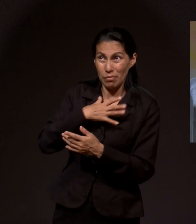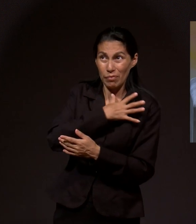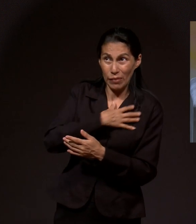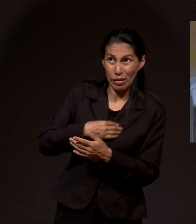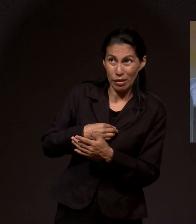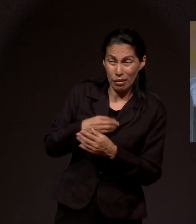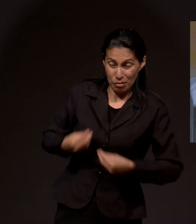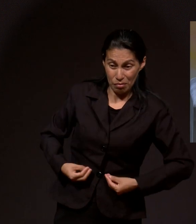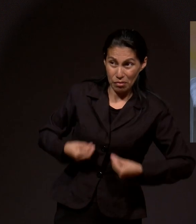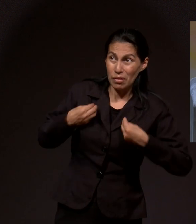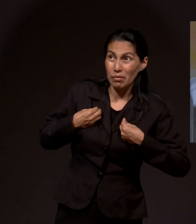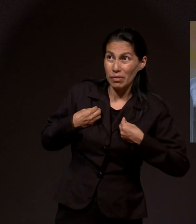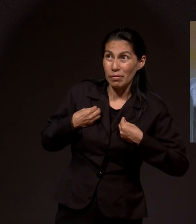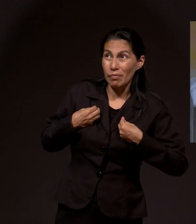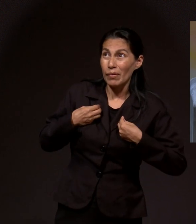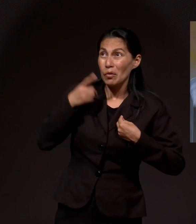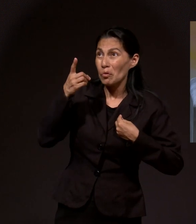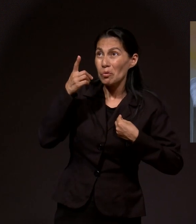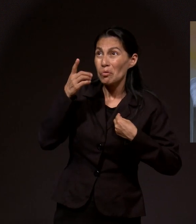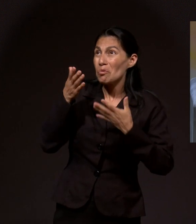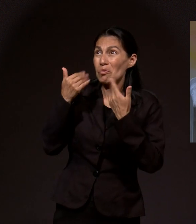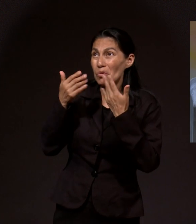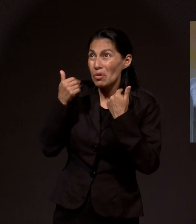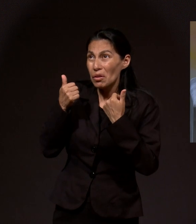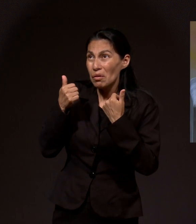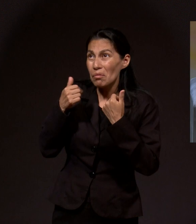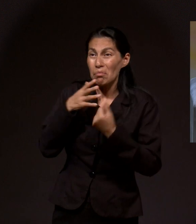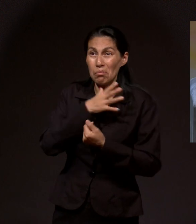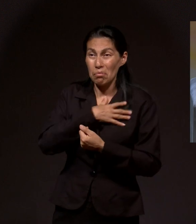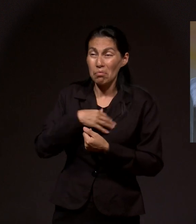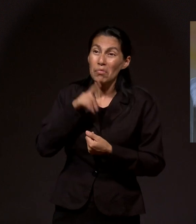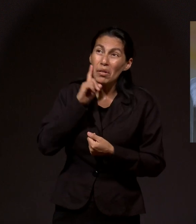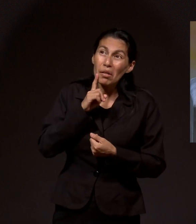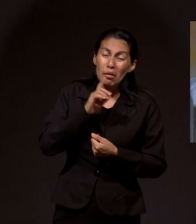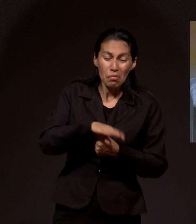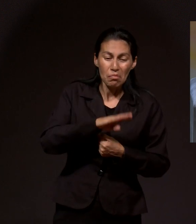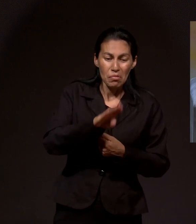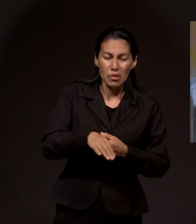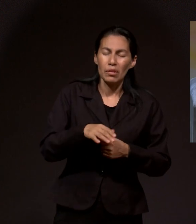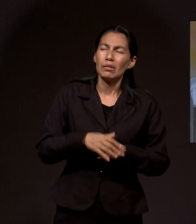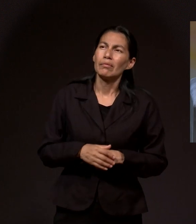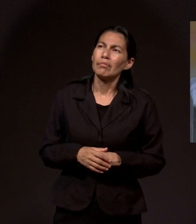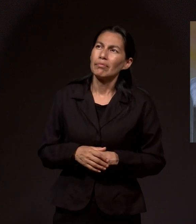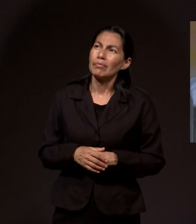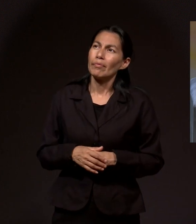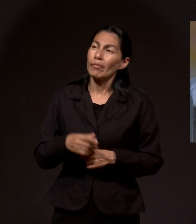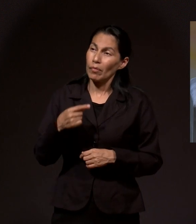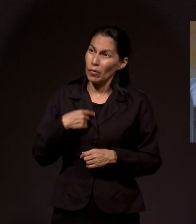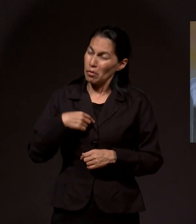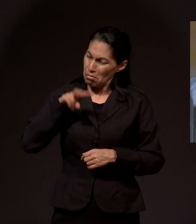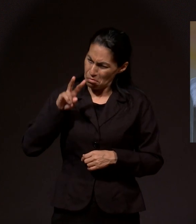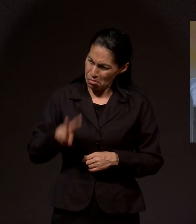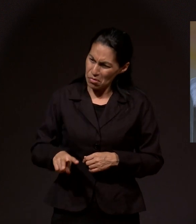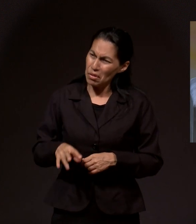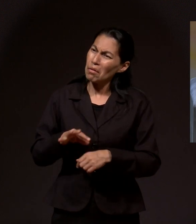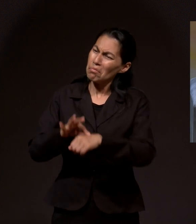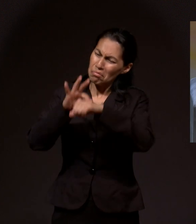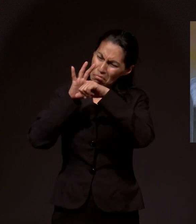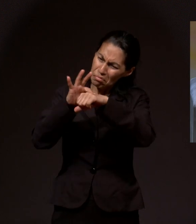salva a mi hija. Y si no, Señor, pues no. Y yo comprobé, me decía Él, y nos dijo a todos